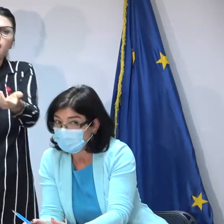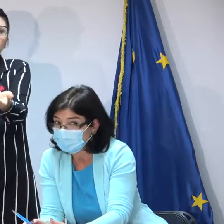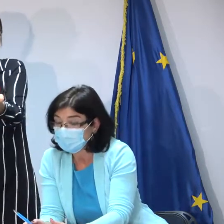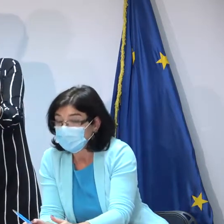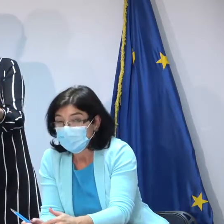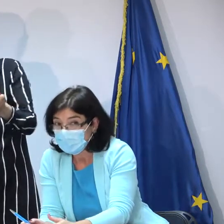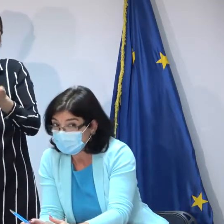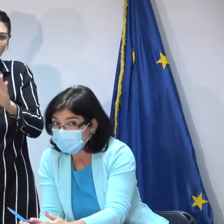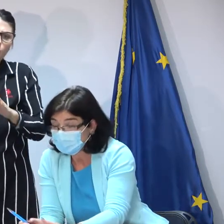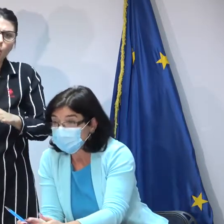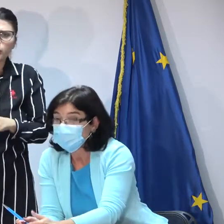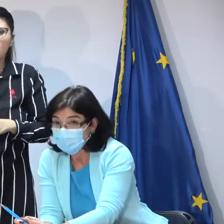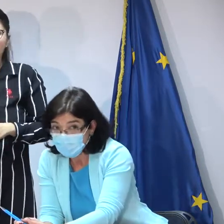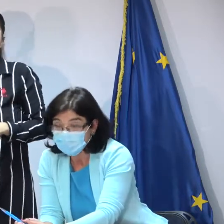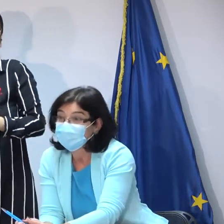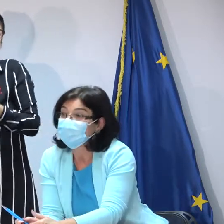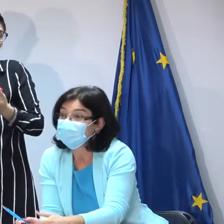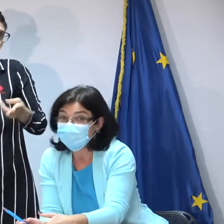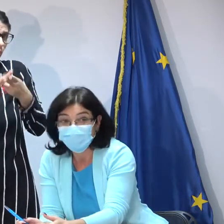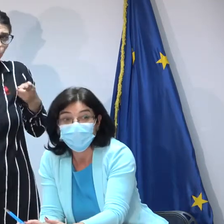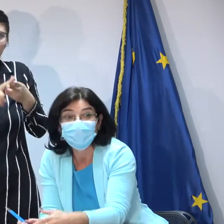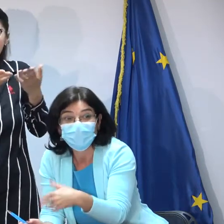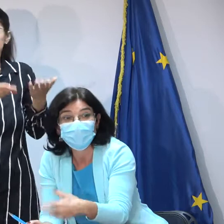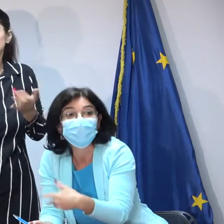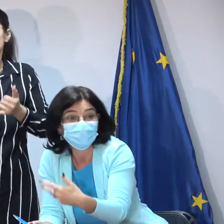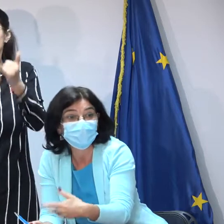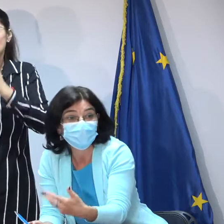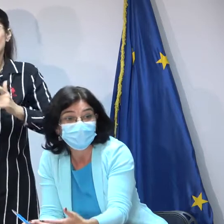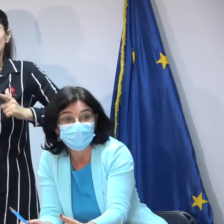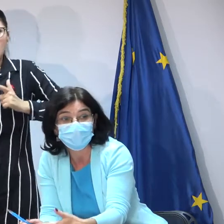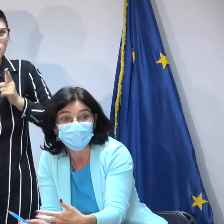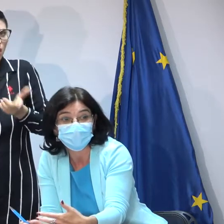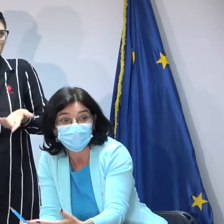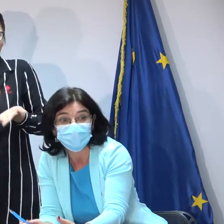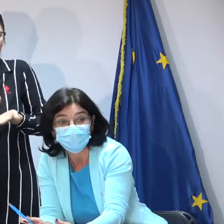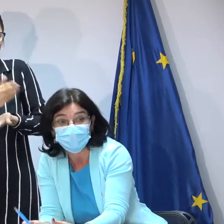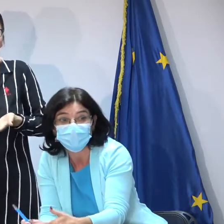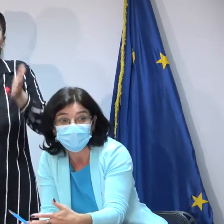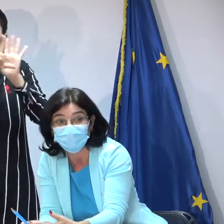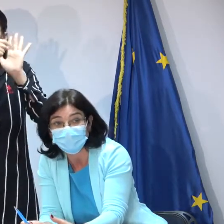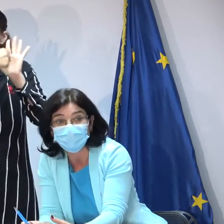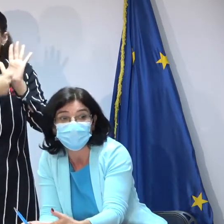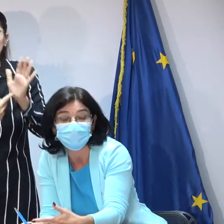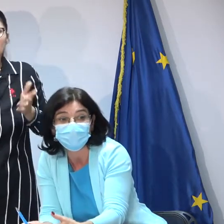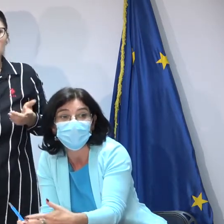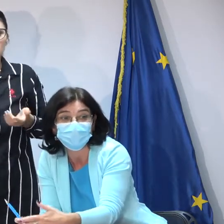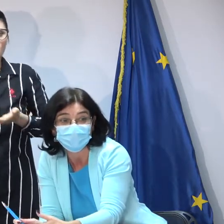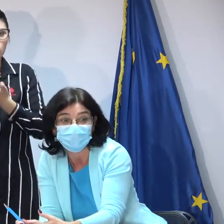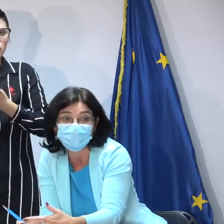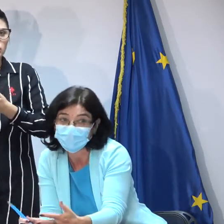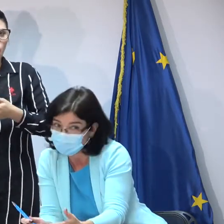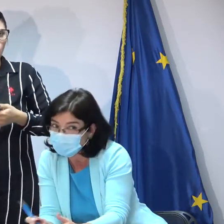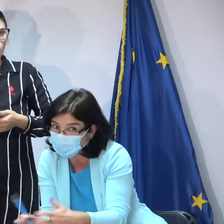adoptat are dreptul să-și cunoască istoricul și avem prevedere foarte clară în sensul ăsta este o atărâre de un moment